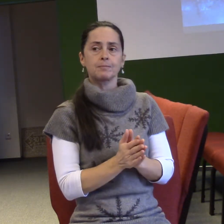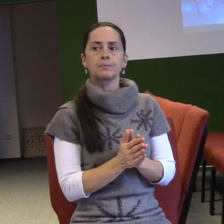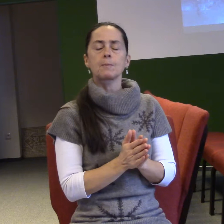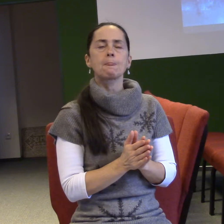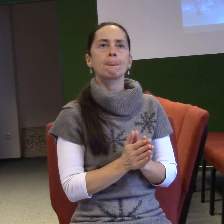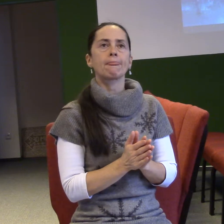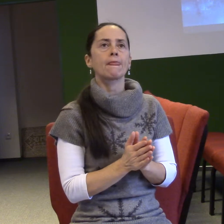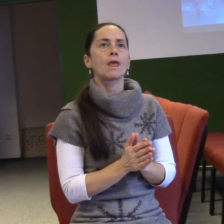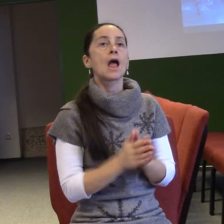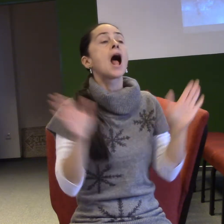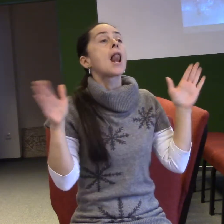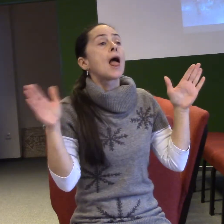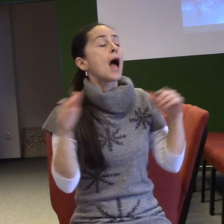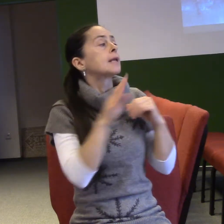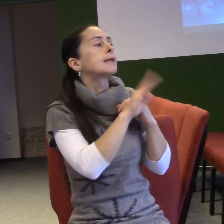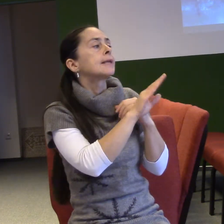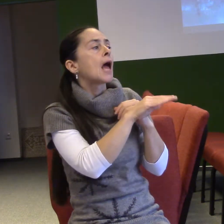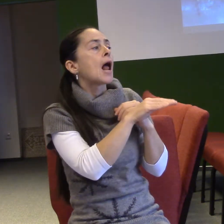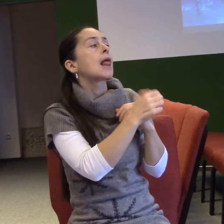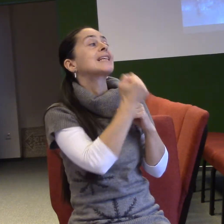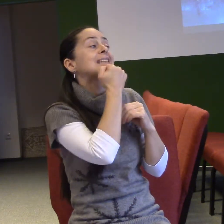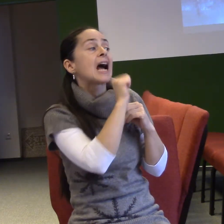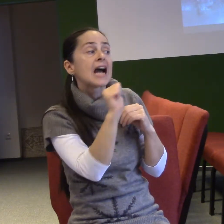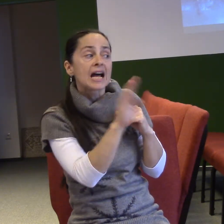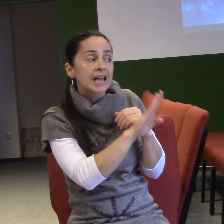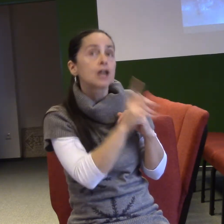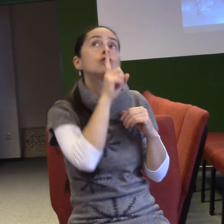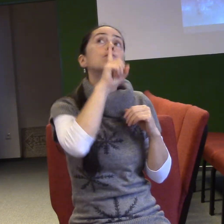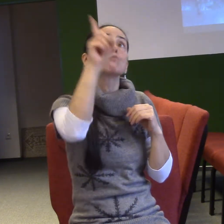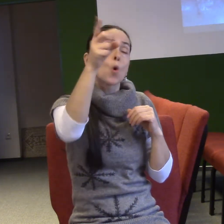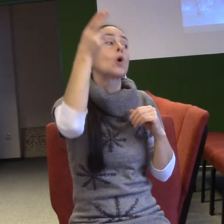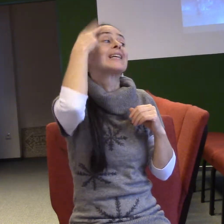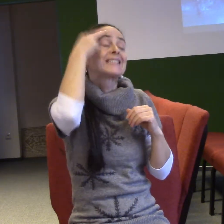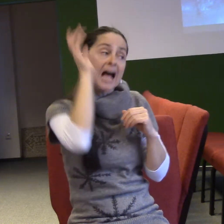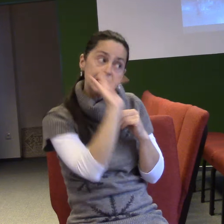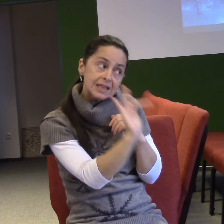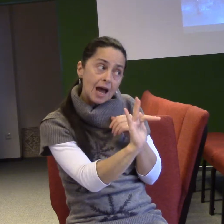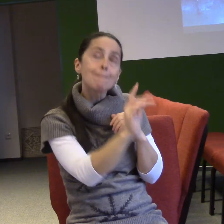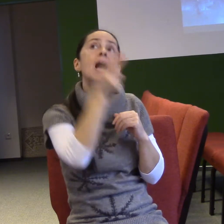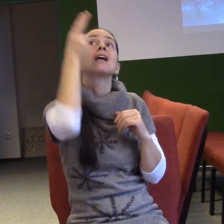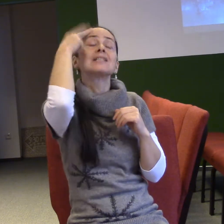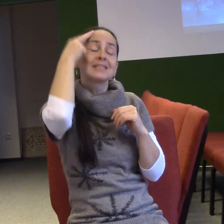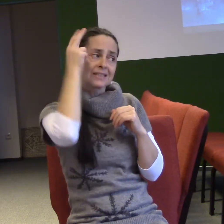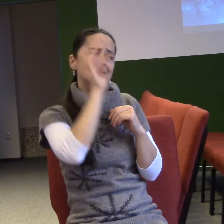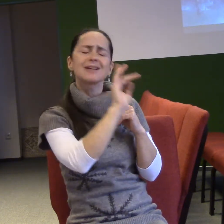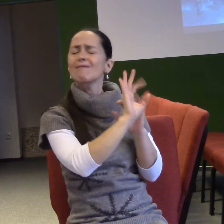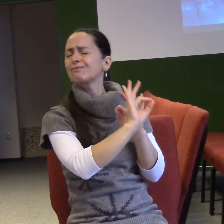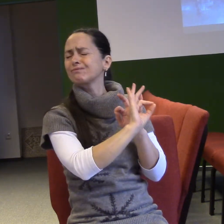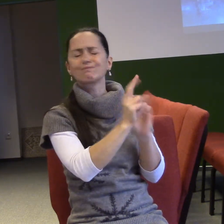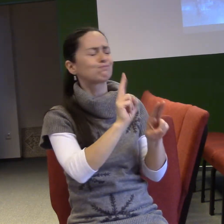Zachariáši. Bůh je velmi osobní. Zná tě jménem. Zná tě do detailů. A přesto, že překlady